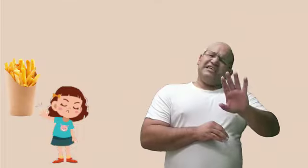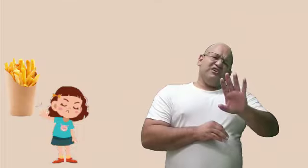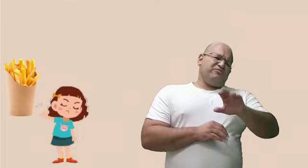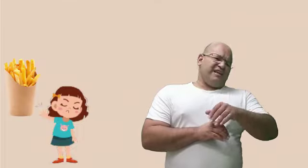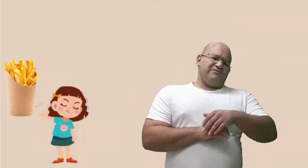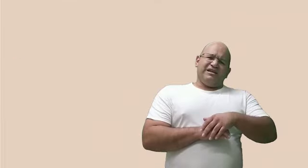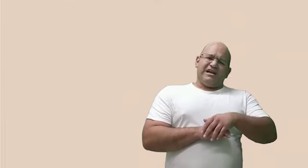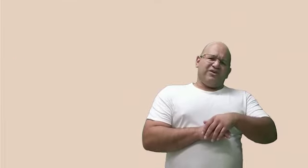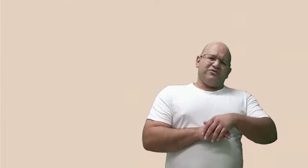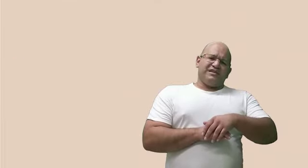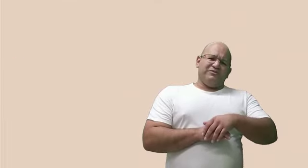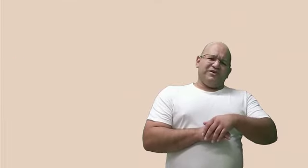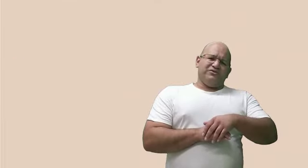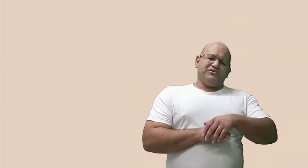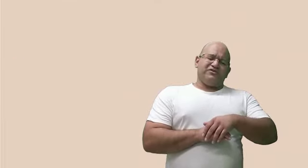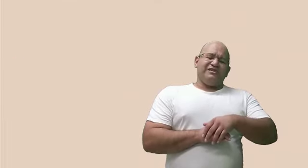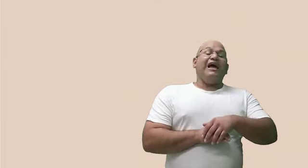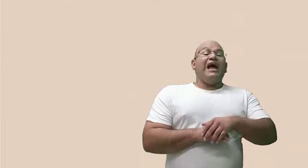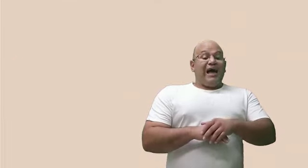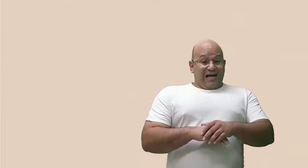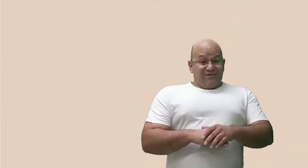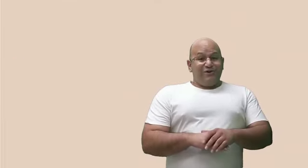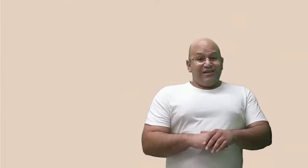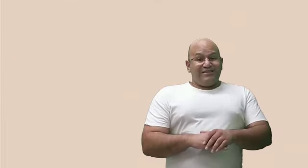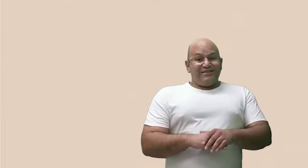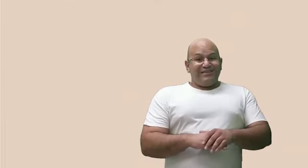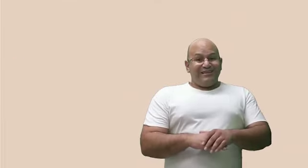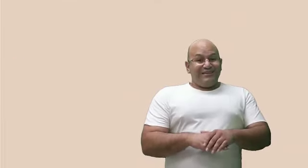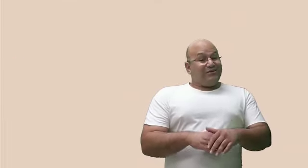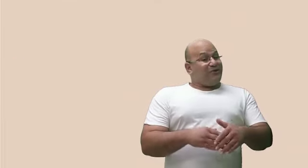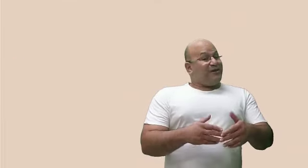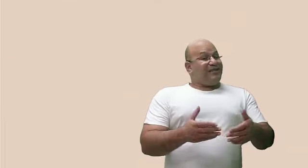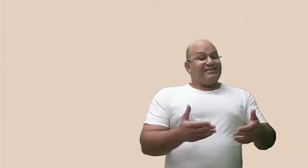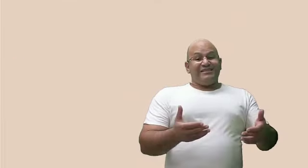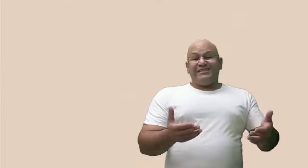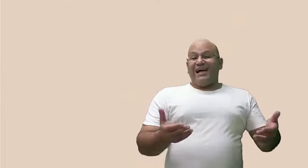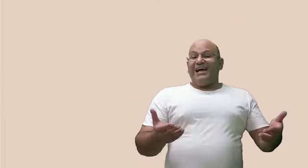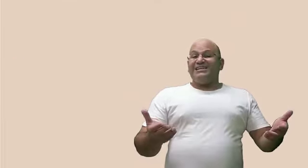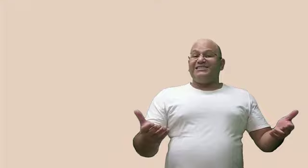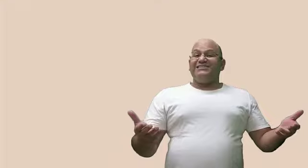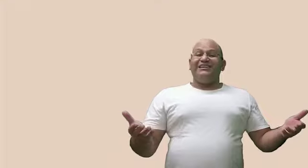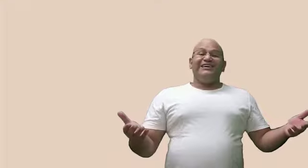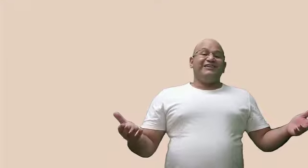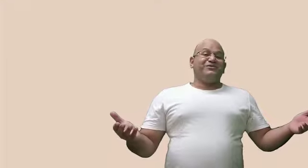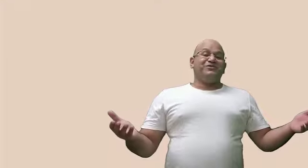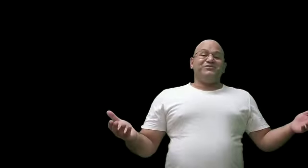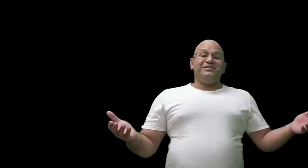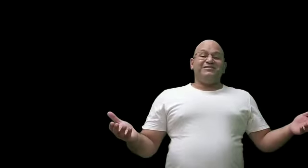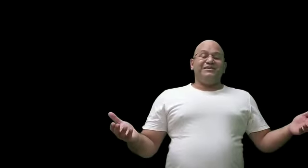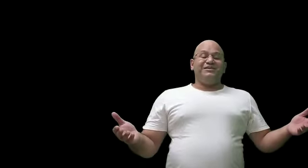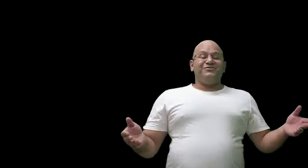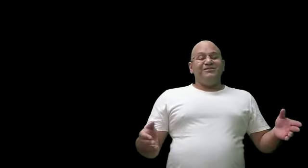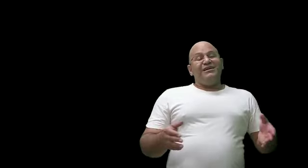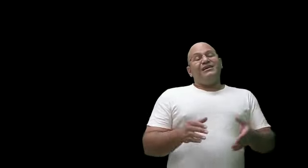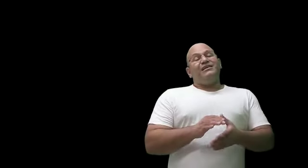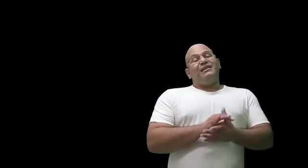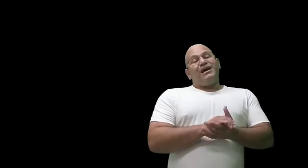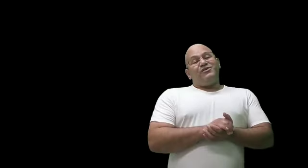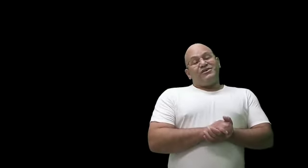saiu para brincar com os amigos. A noite, quando a cidade inteira escureceu, Laura